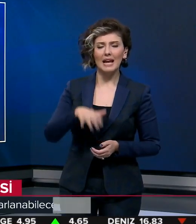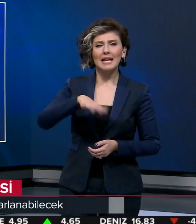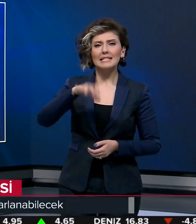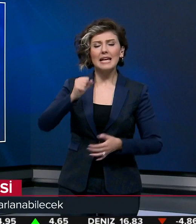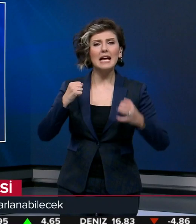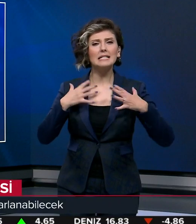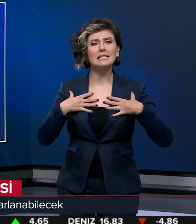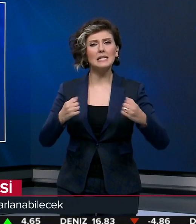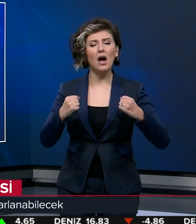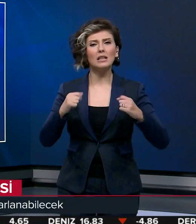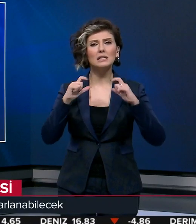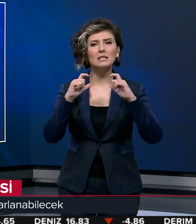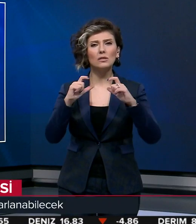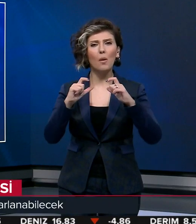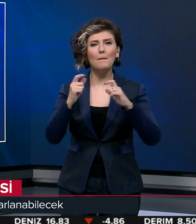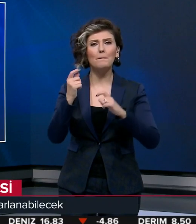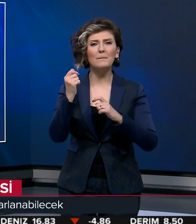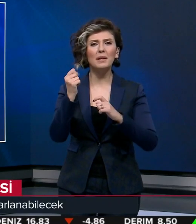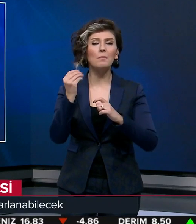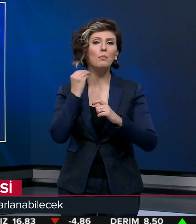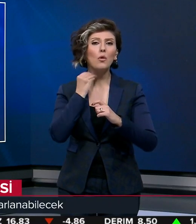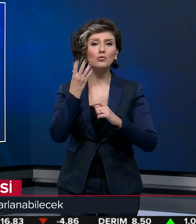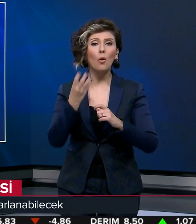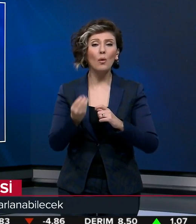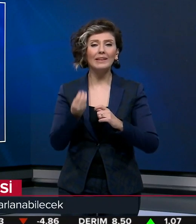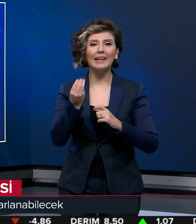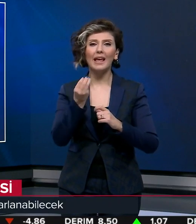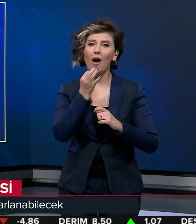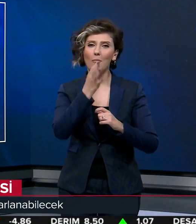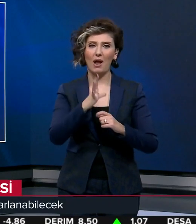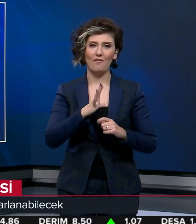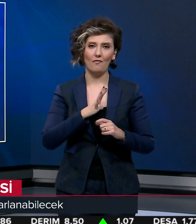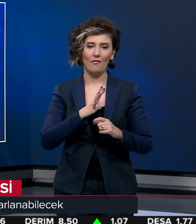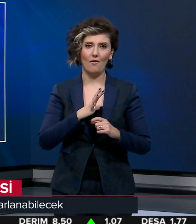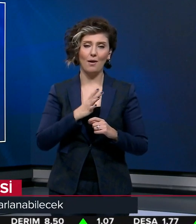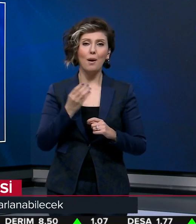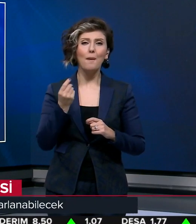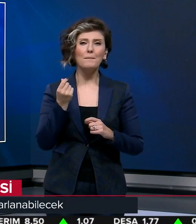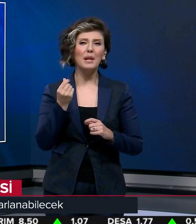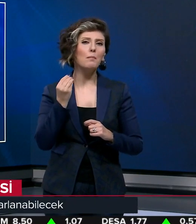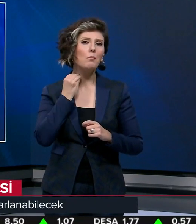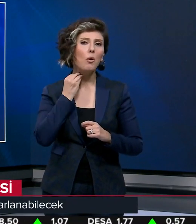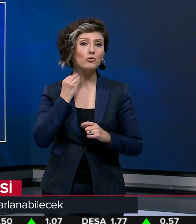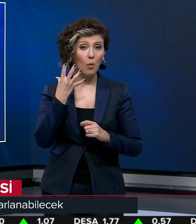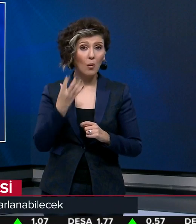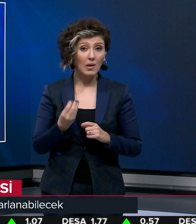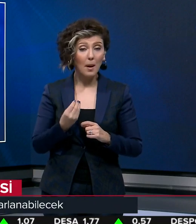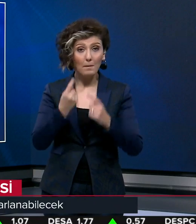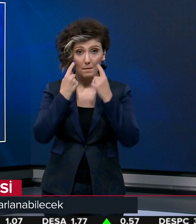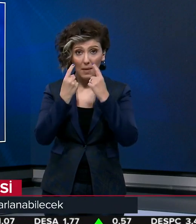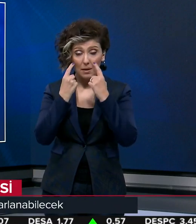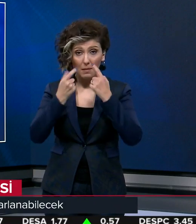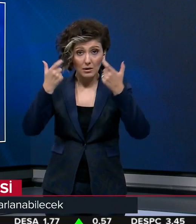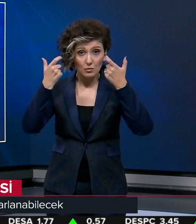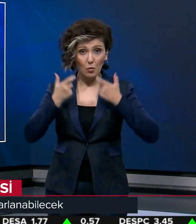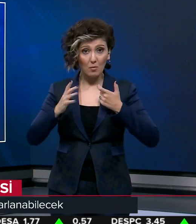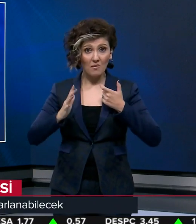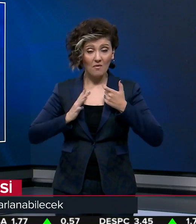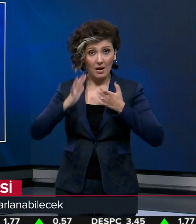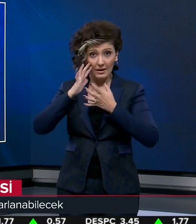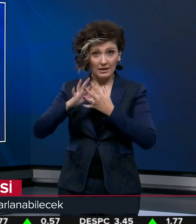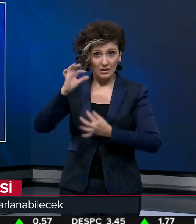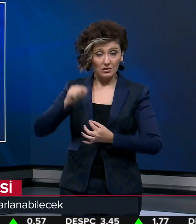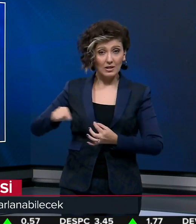Genel sağlık sigortası prim borcu olanlara iyi haber geldi. Prim borcu olanlar ve bakmakla yükümlü oldukları